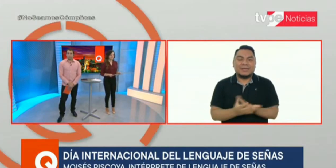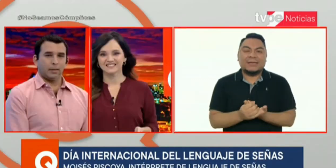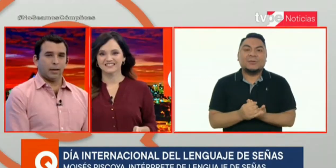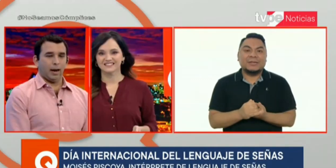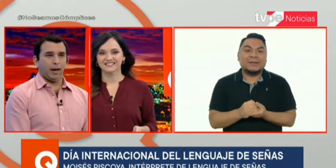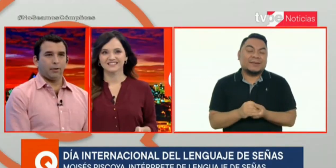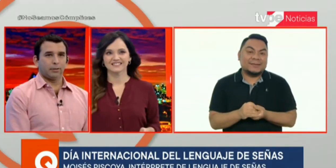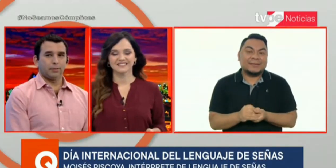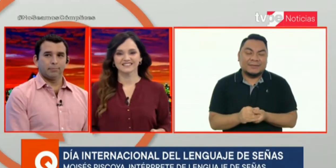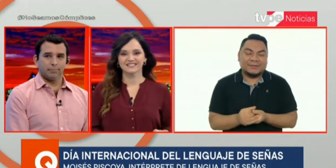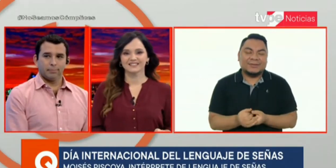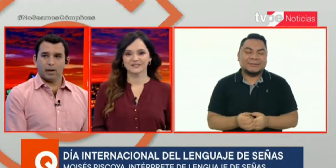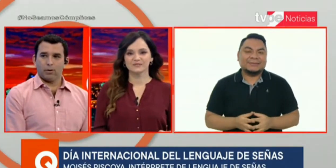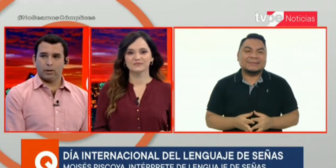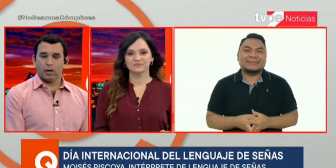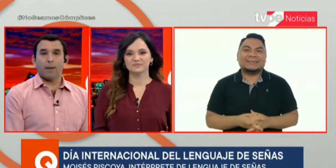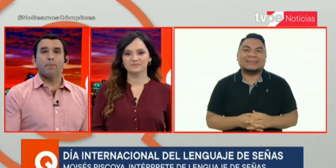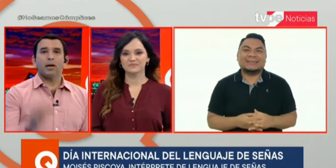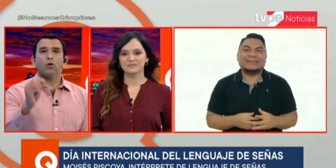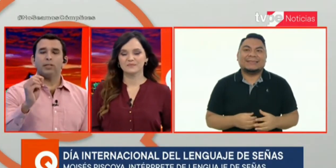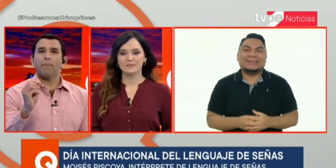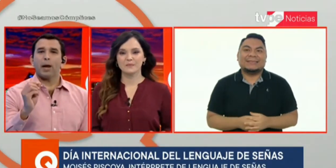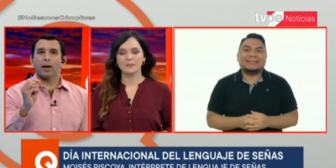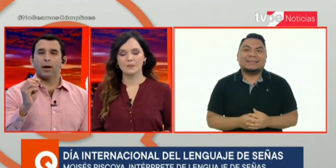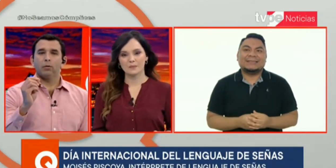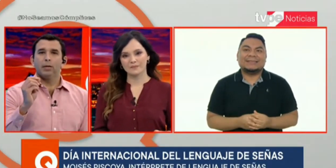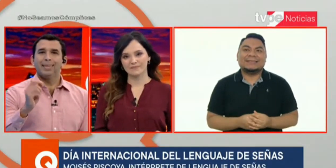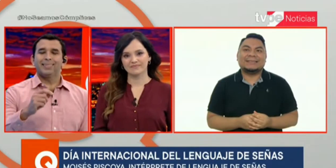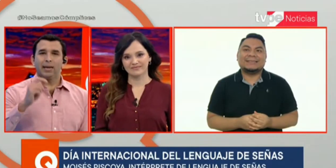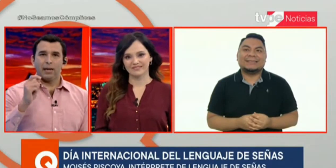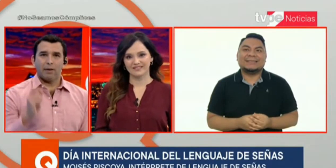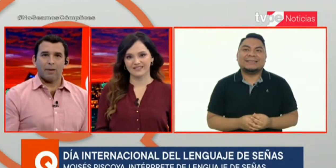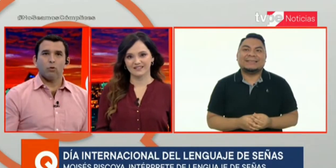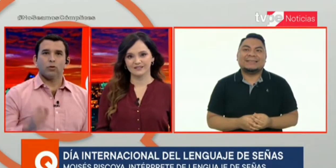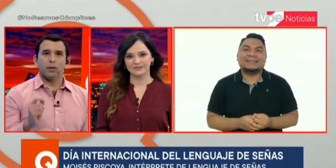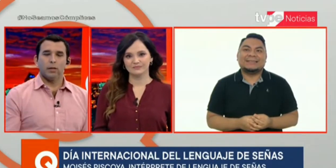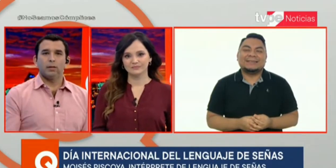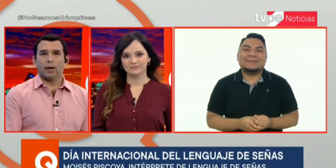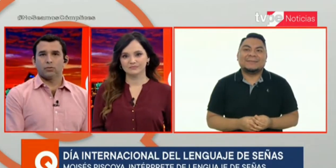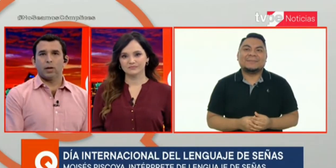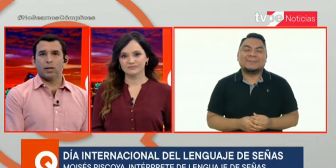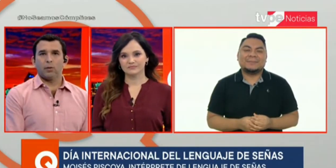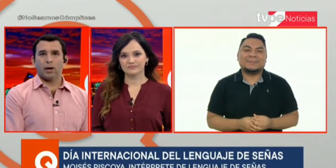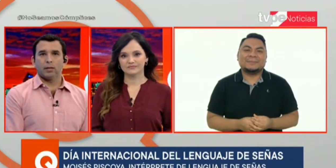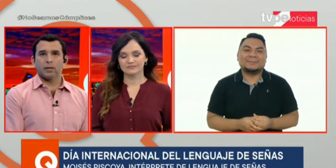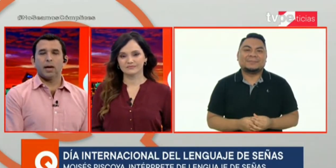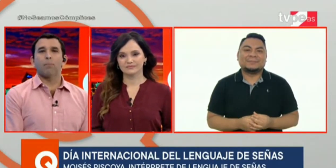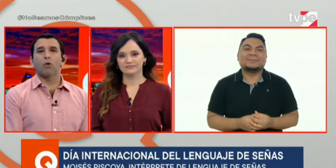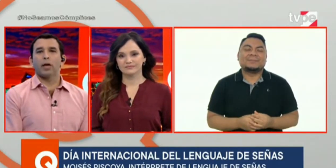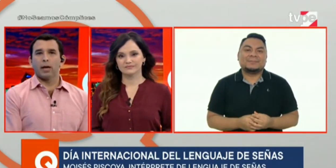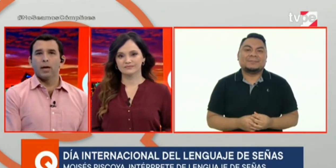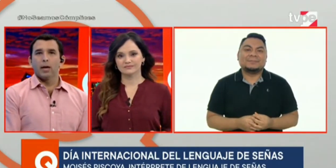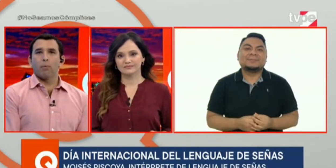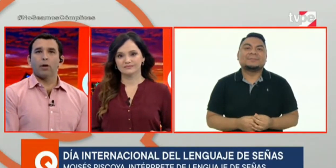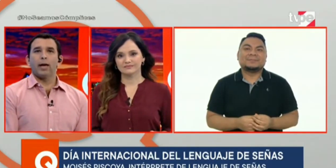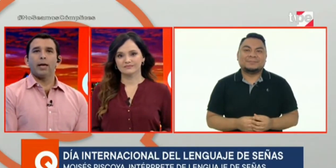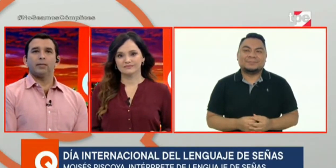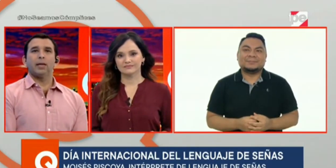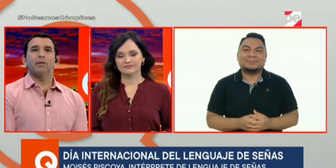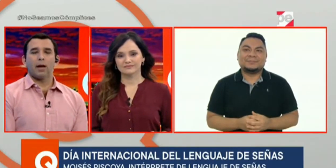unirse a esta celebración. Claro que sí. Ahora, bien lo dice Perla, ¿no? Celebramos el Día Internacional del Lenguaje de Señas. ¿Por qué? Porque hay que celebrar,